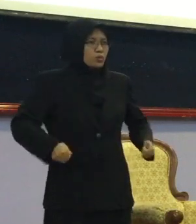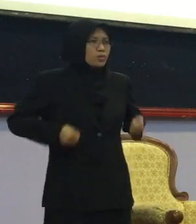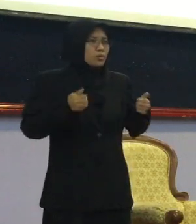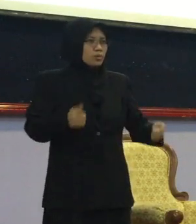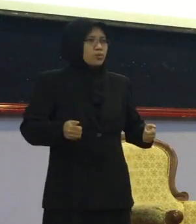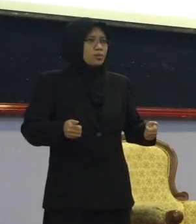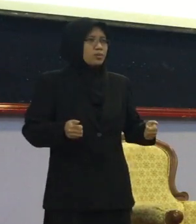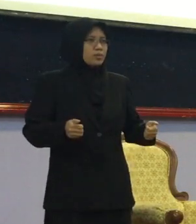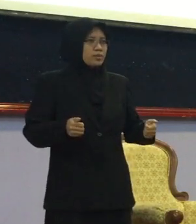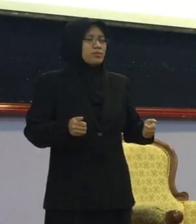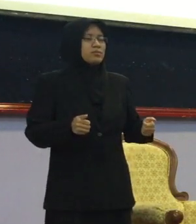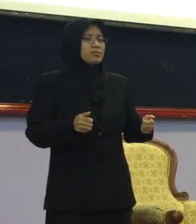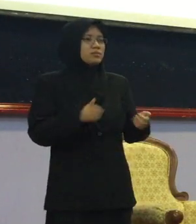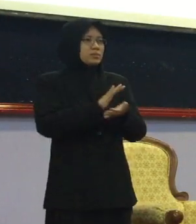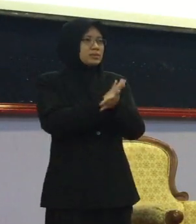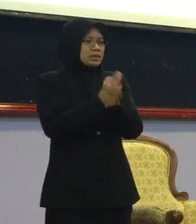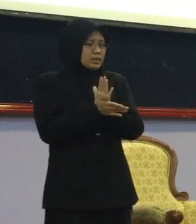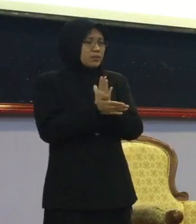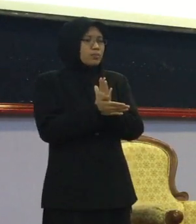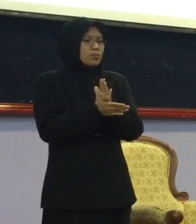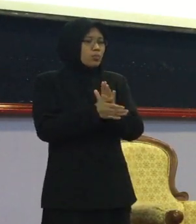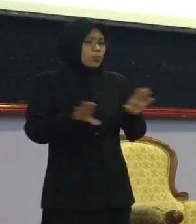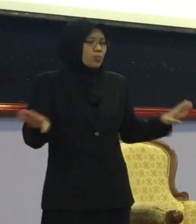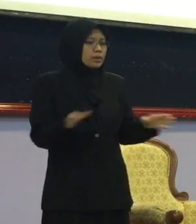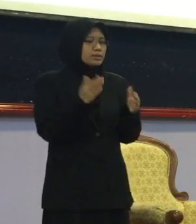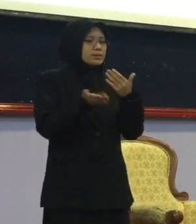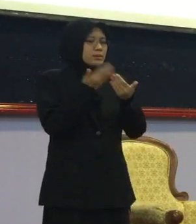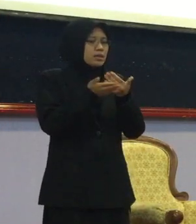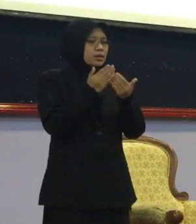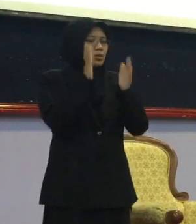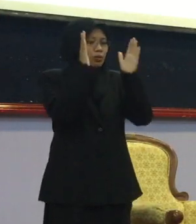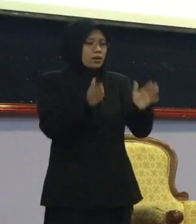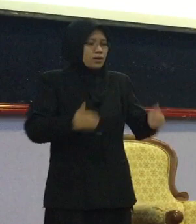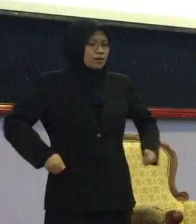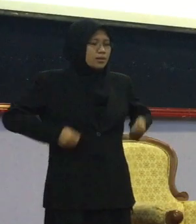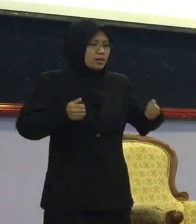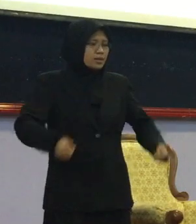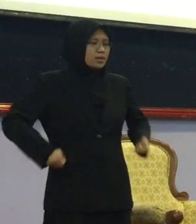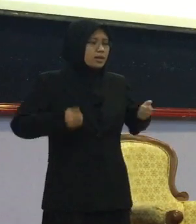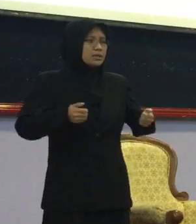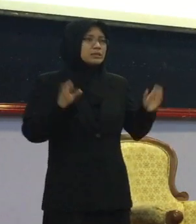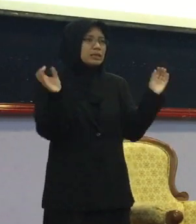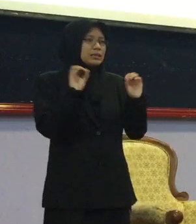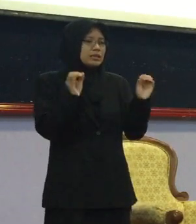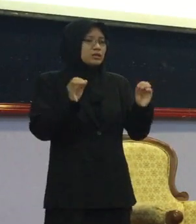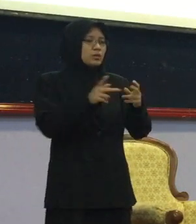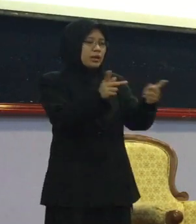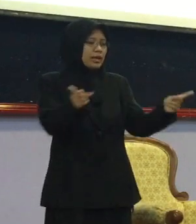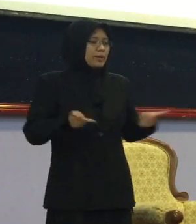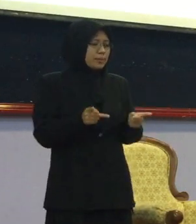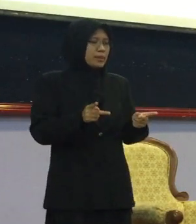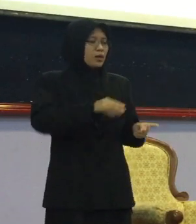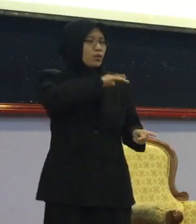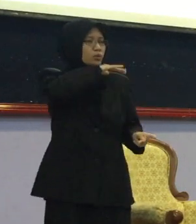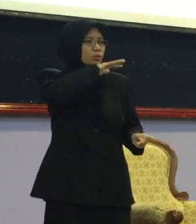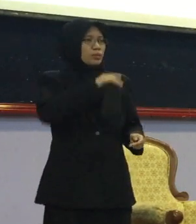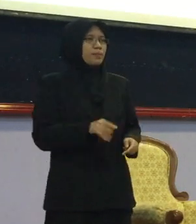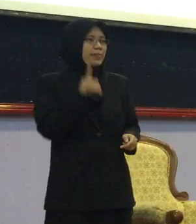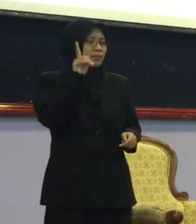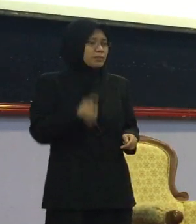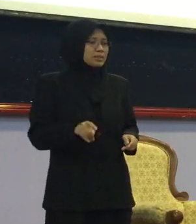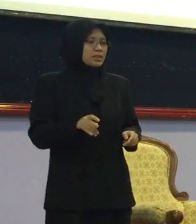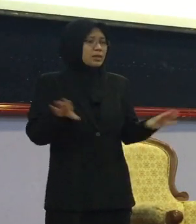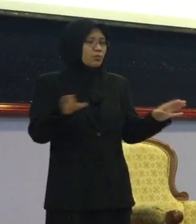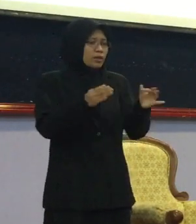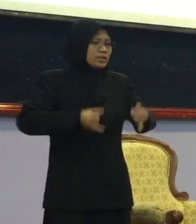tak ada kapek Kursi roja nak Bawa kan Jadi tak tiba Neksu kapek kotor Jadi tu ada je jalan Saya